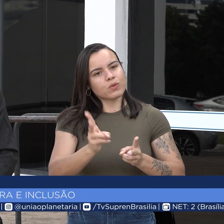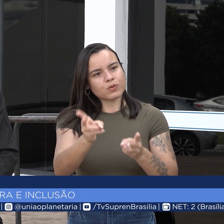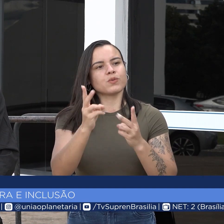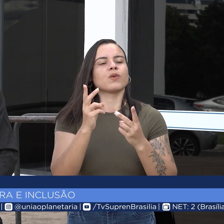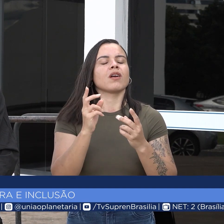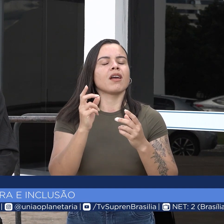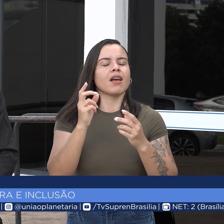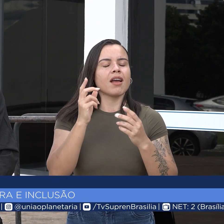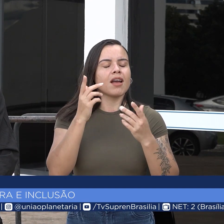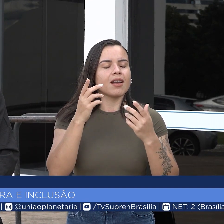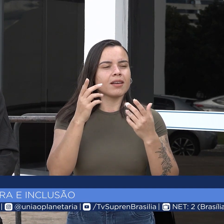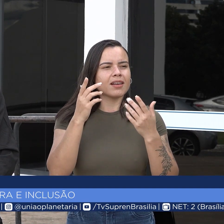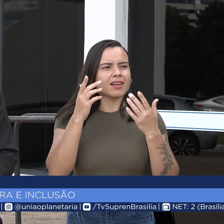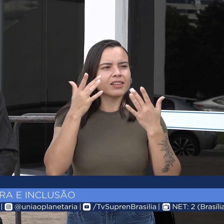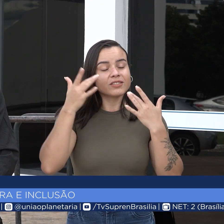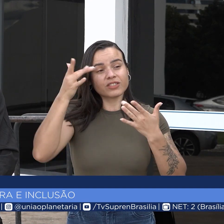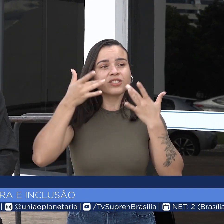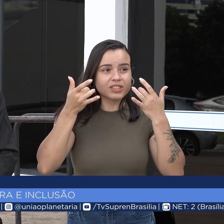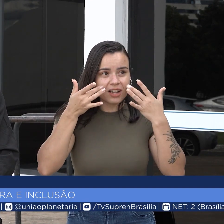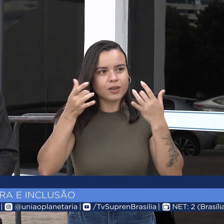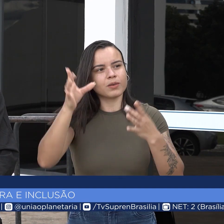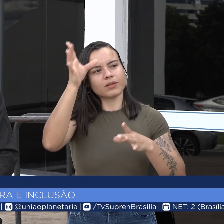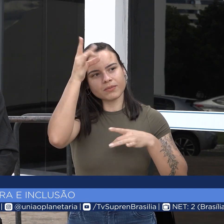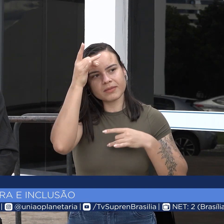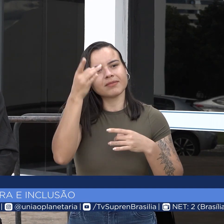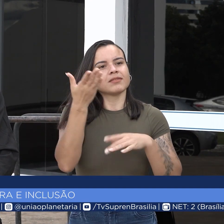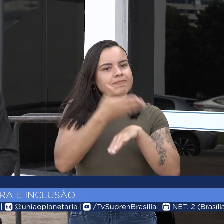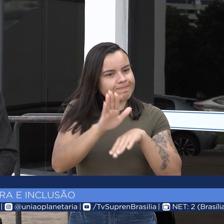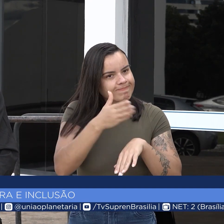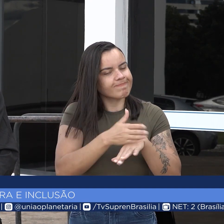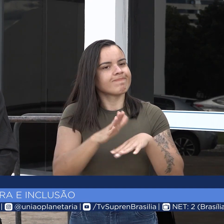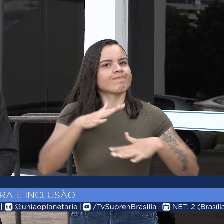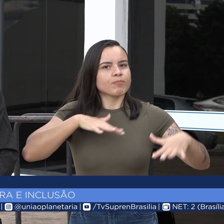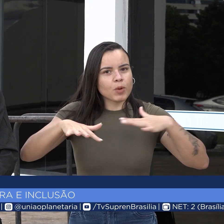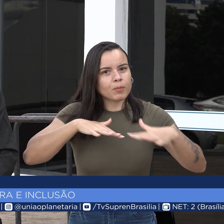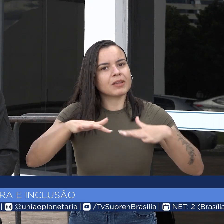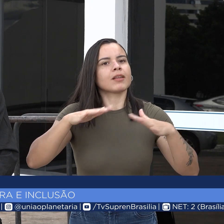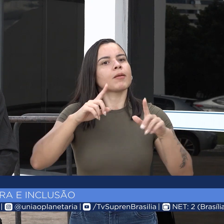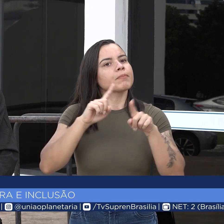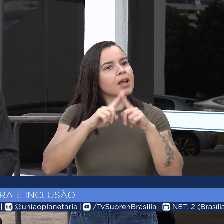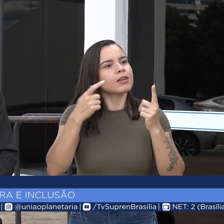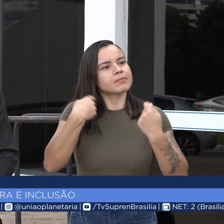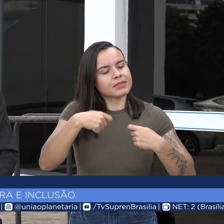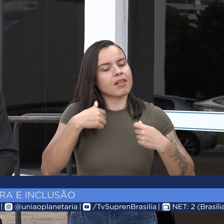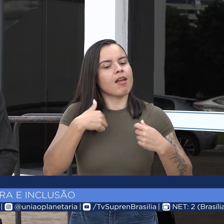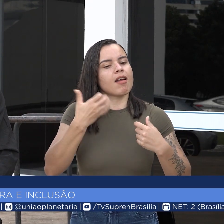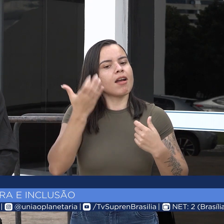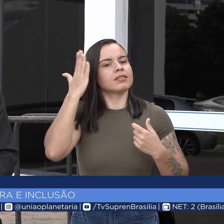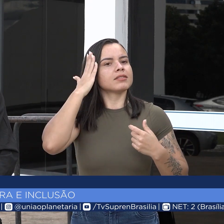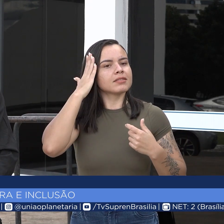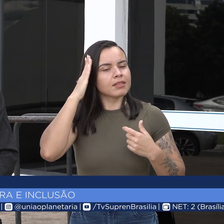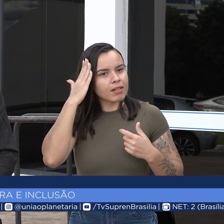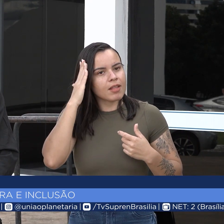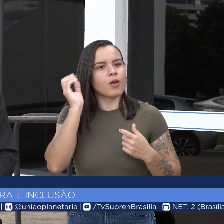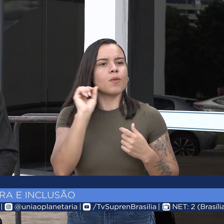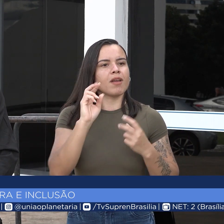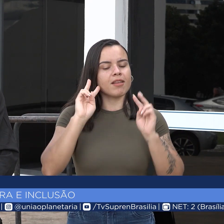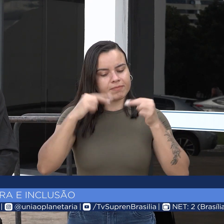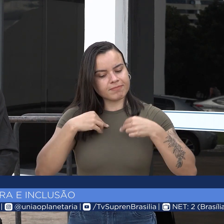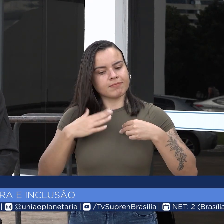E estou aprendendo também performance teatral, para eu poder entender também como é que é esse desafio para mim. Eu preciso